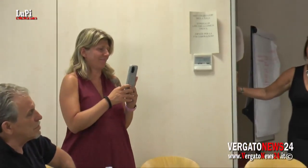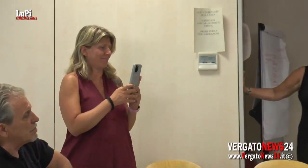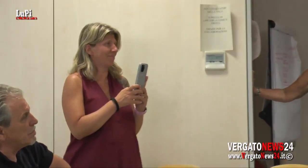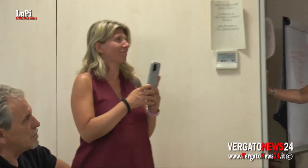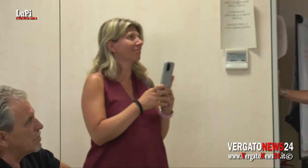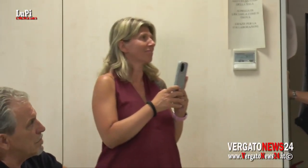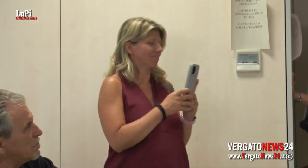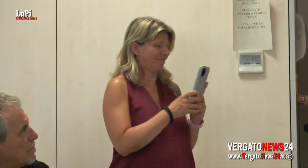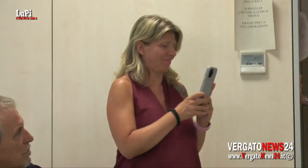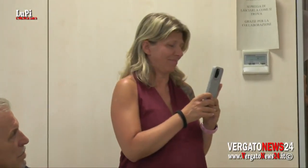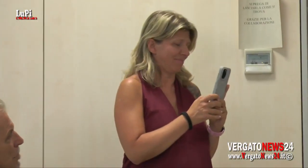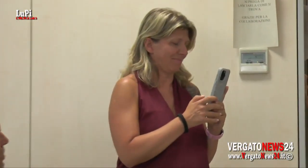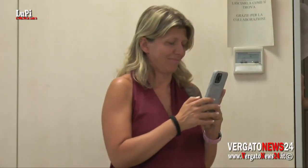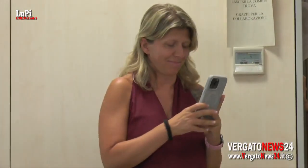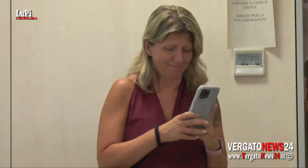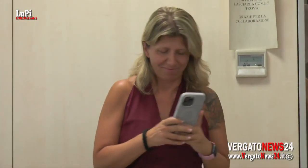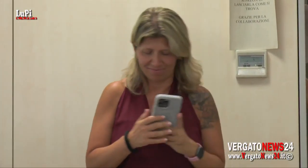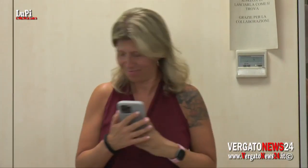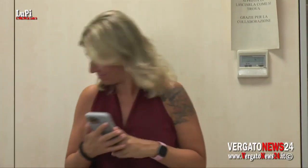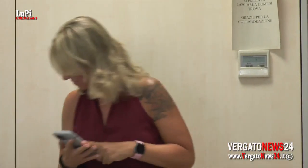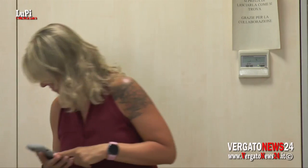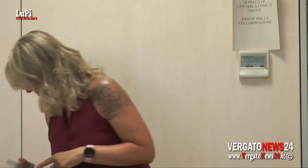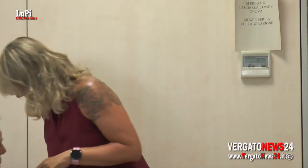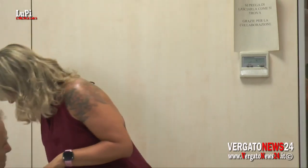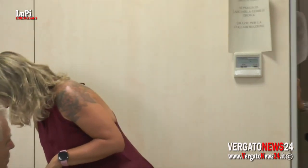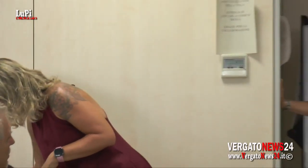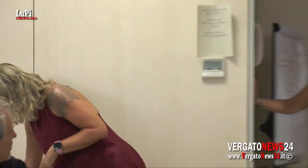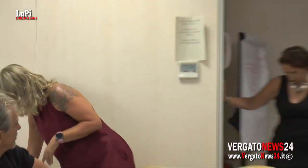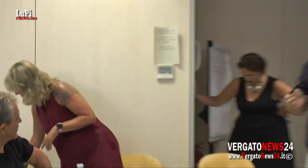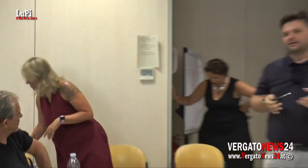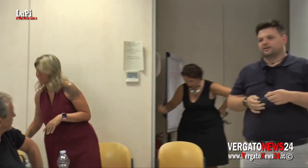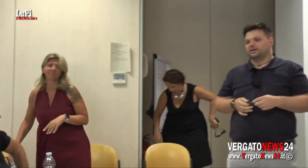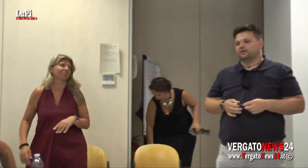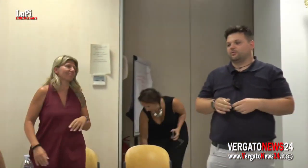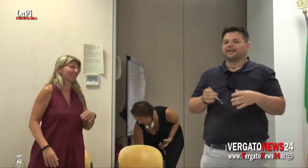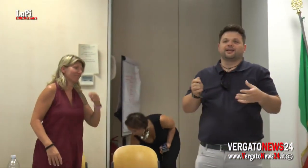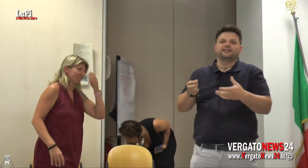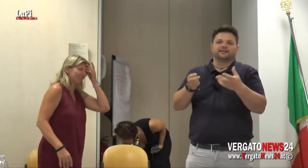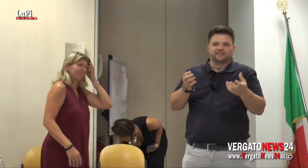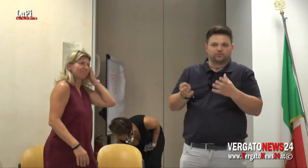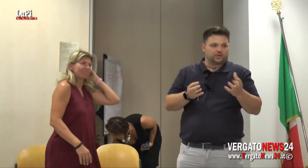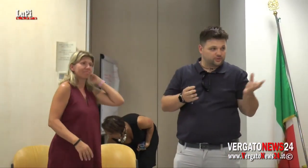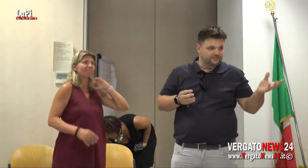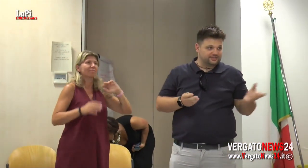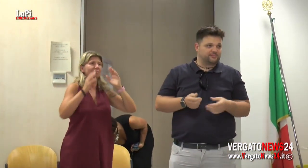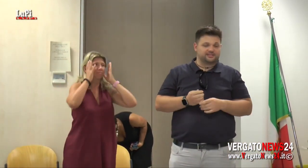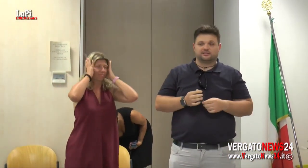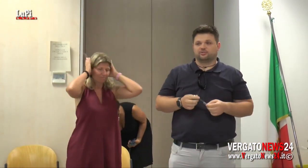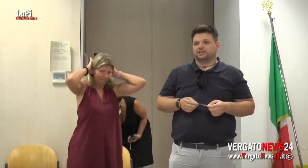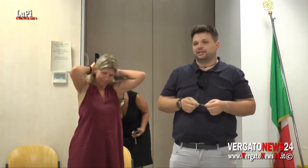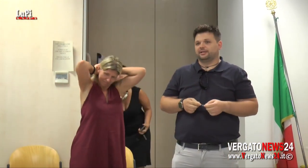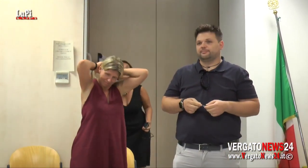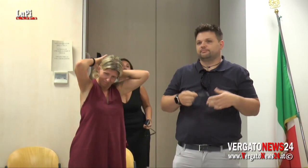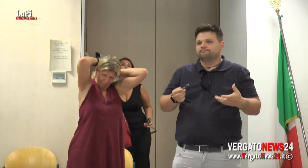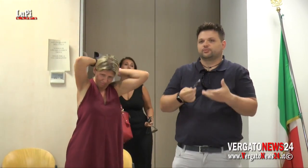essendo anche i referenti sindacali dei medici dell'emergenza, sentivamo la necessità di fare qualche intervento, qualche osservazione. Abbiamo